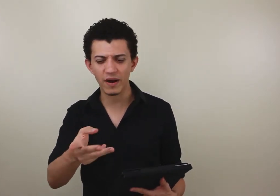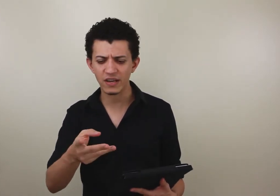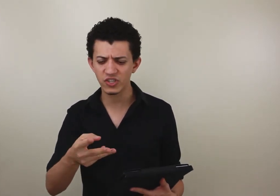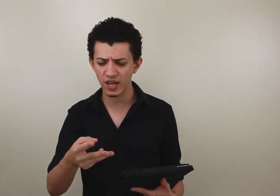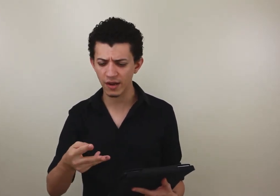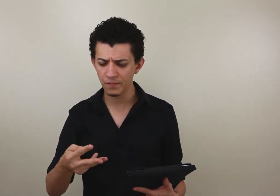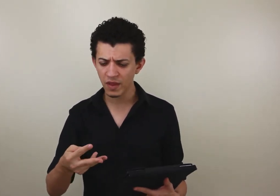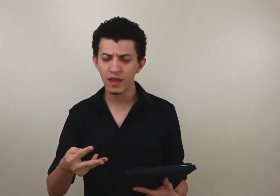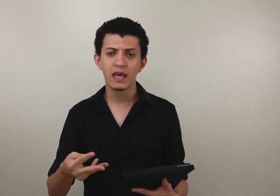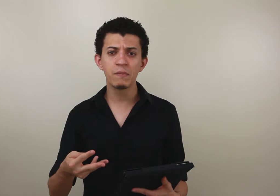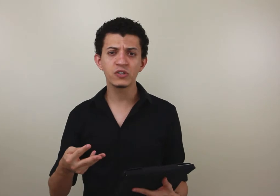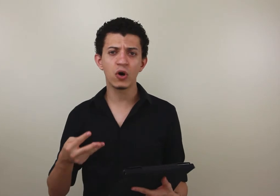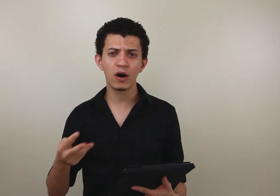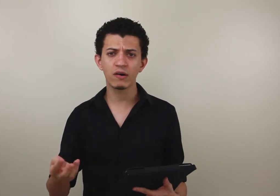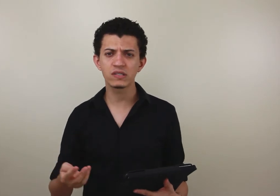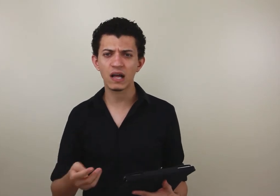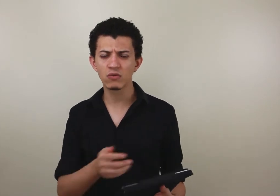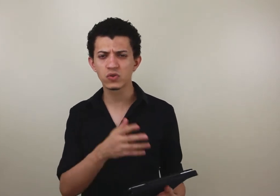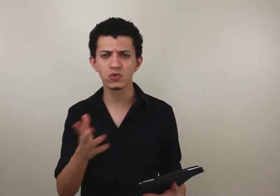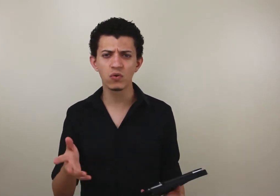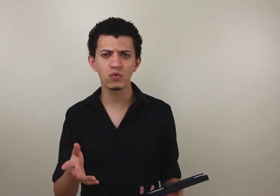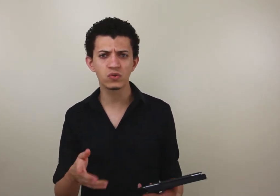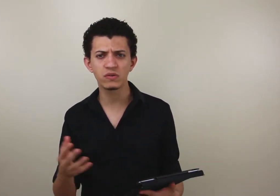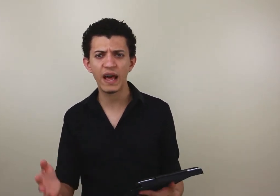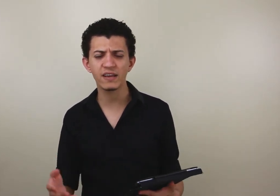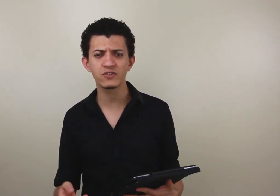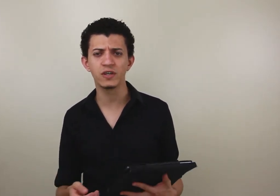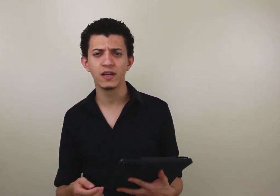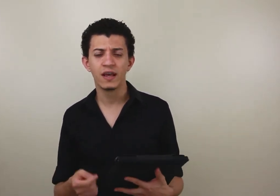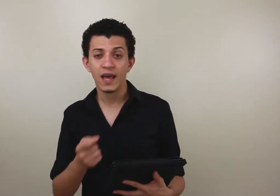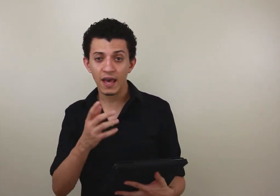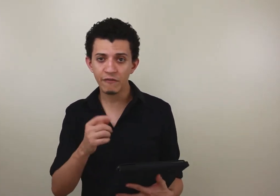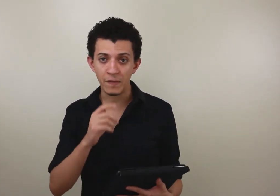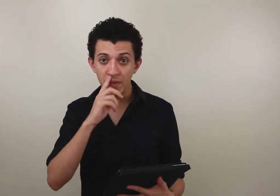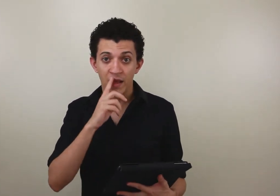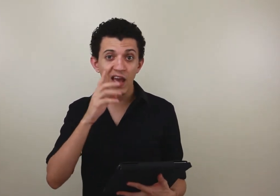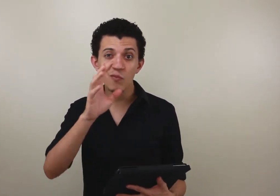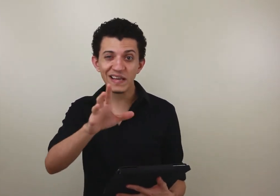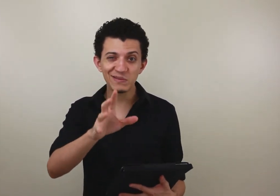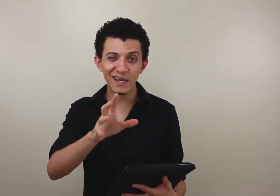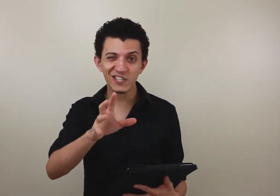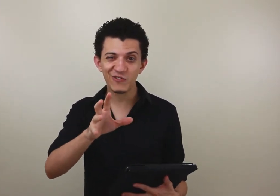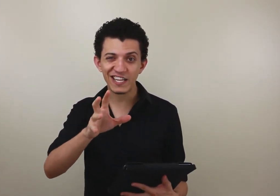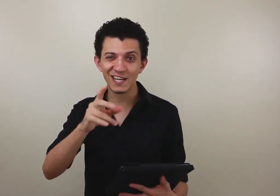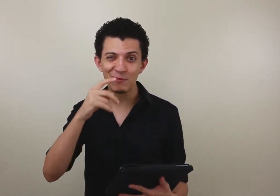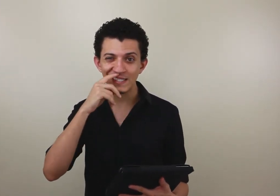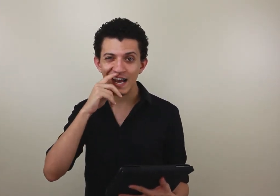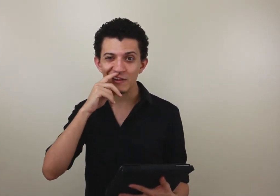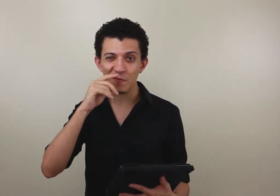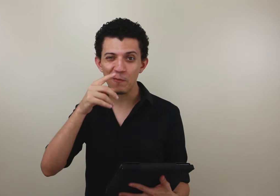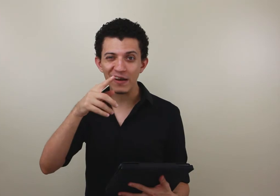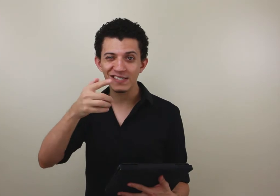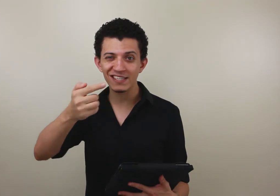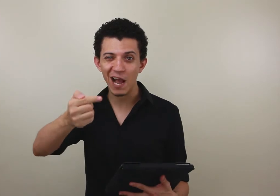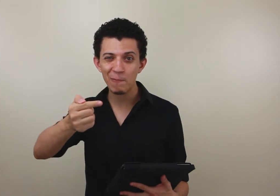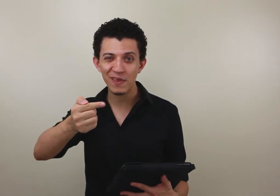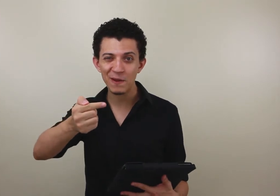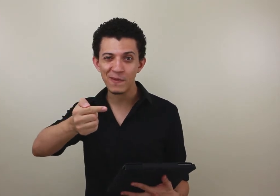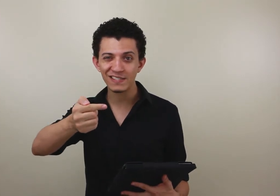macaxeira. E mandioca é usado no Sul, no Sudeste. Enfim, em um mesmo mês de férias do ano passado, eu passei de aipim, em